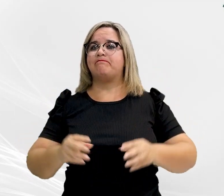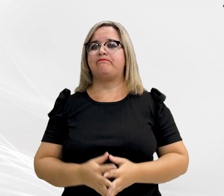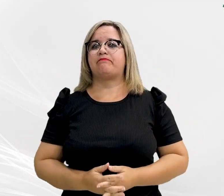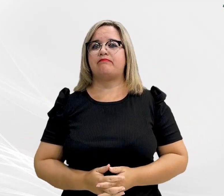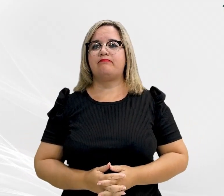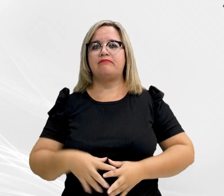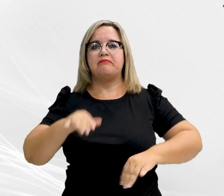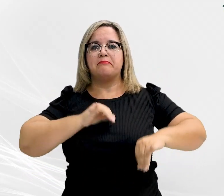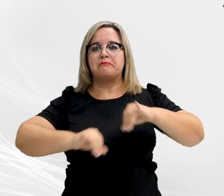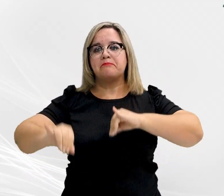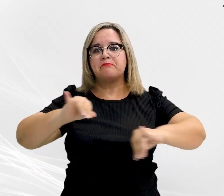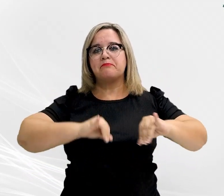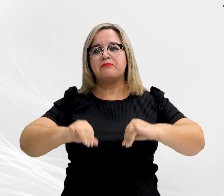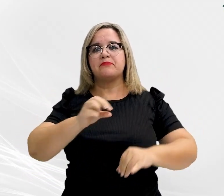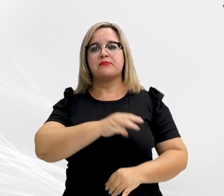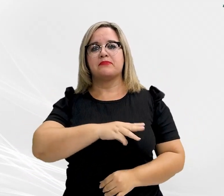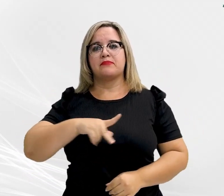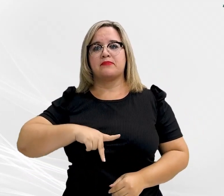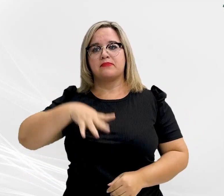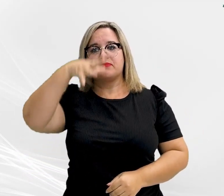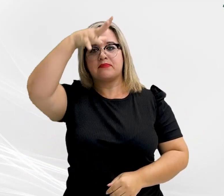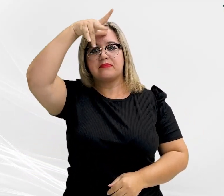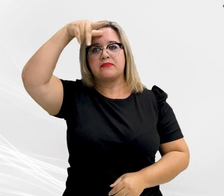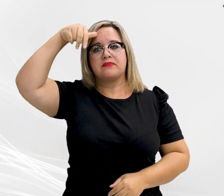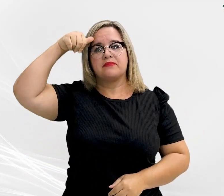conteúdo do Ministério Público do Estado de Mato Grosso.